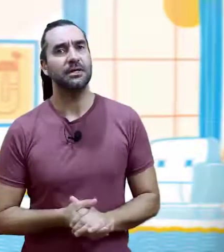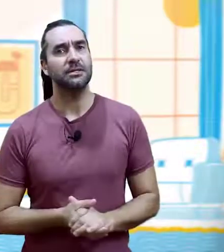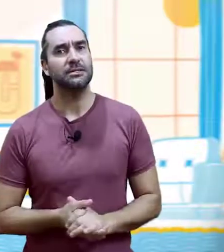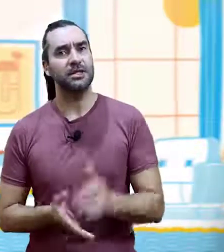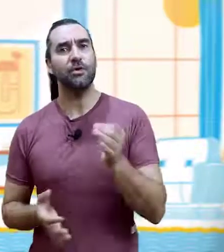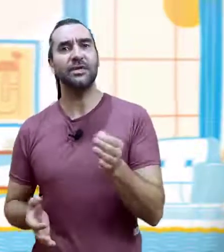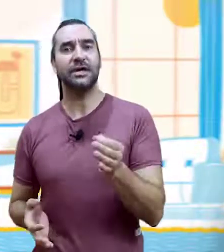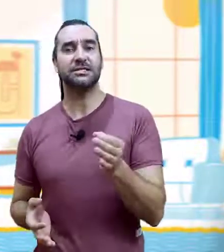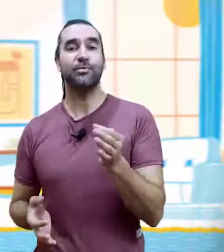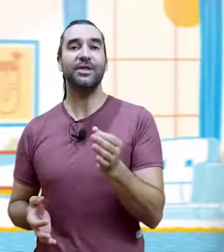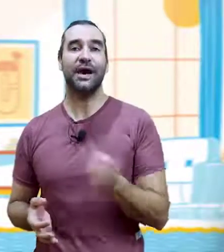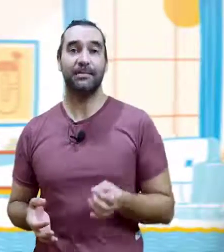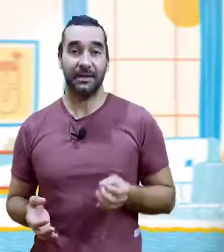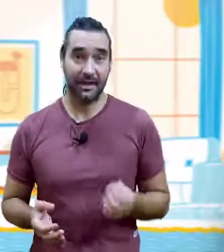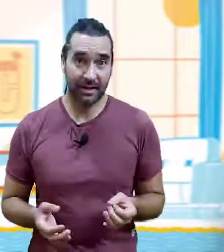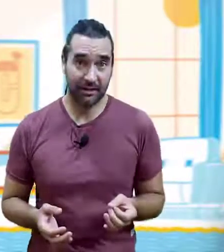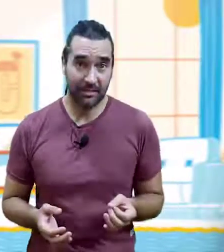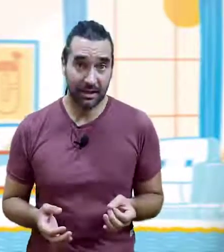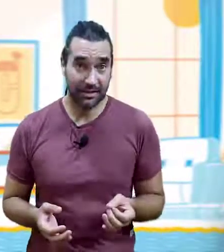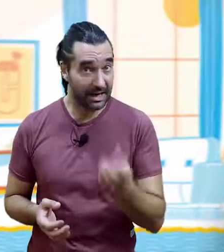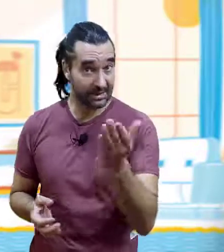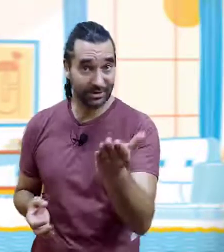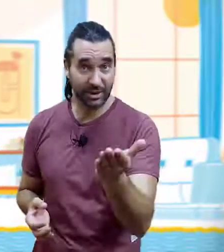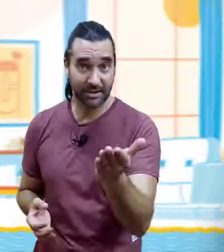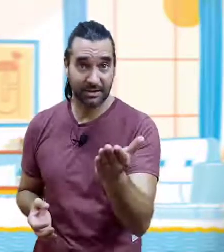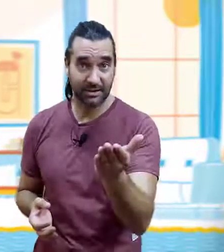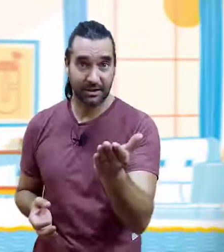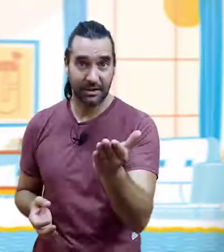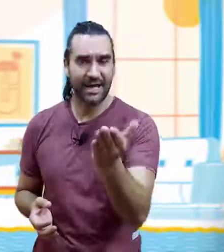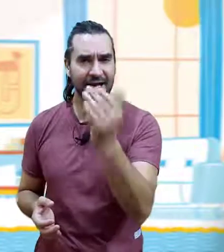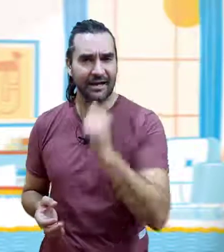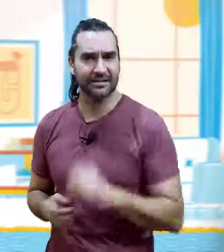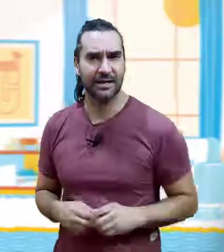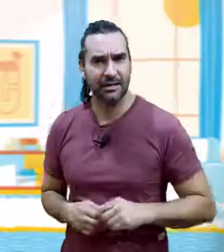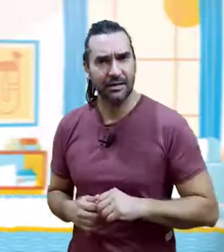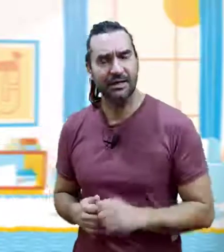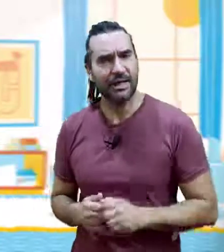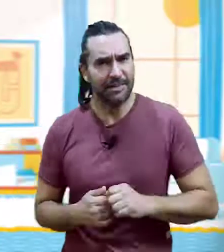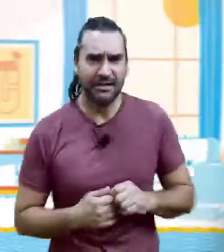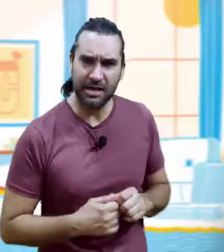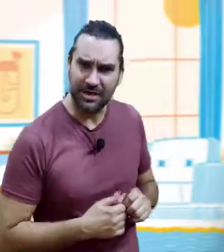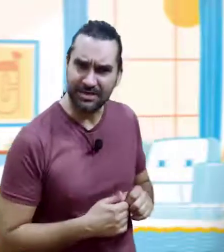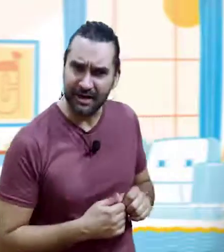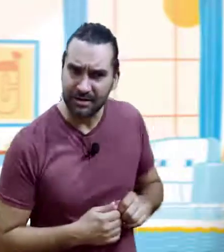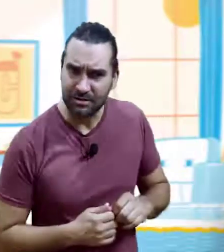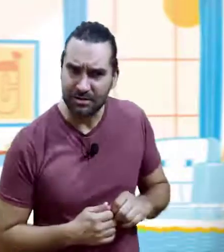se dieron cuenta que se puede aprender también de las historias ahí en casa. ¿Qué aprendieron acerca de eso?